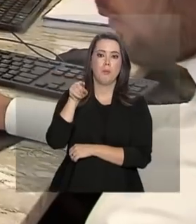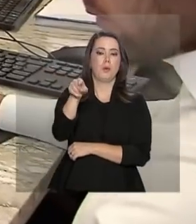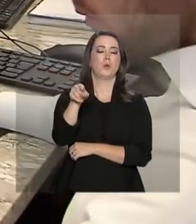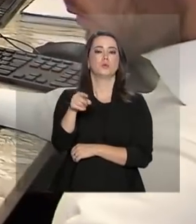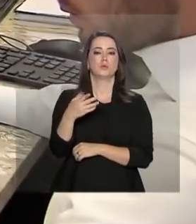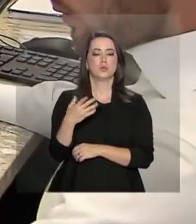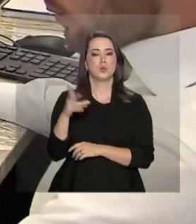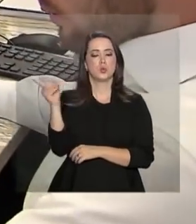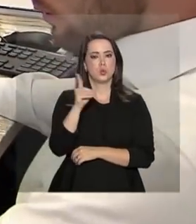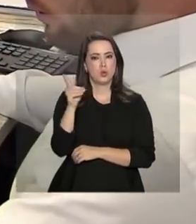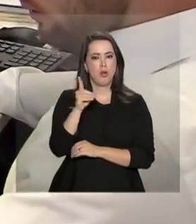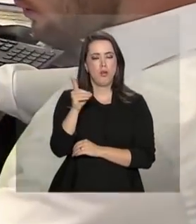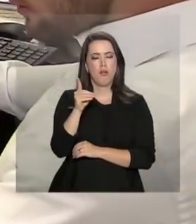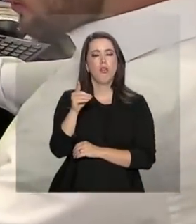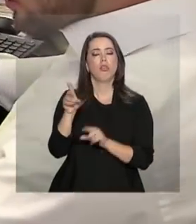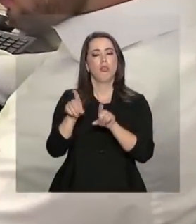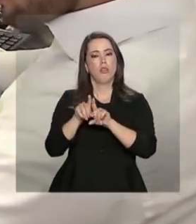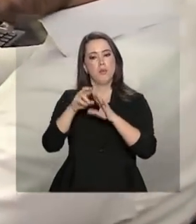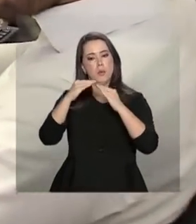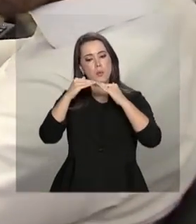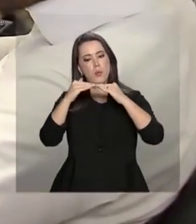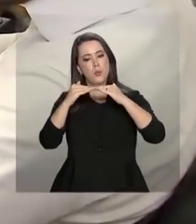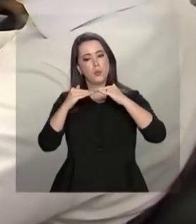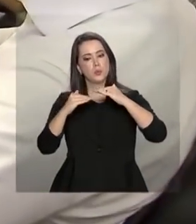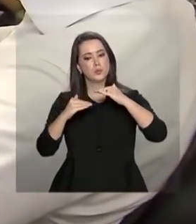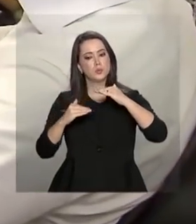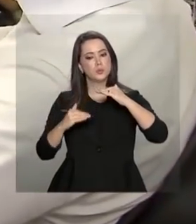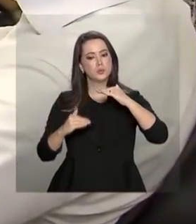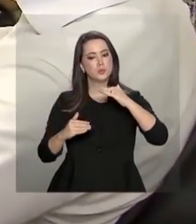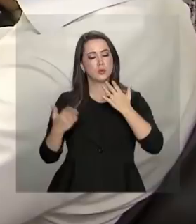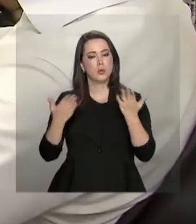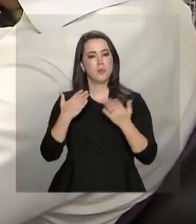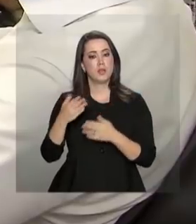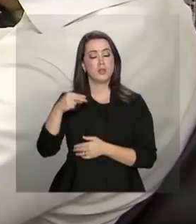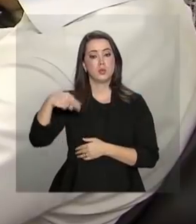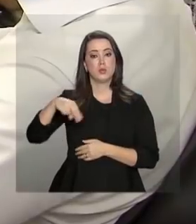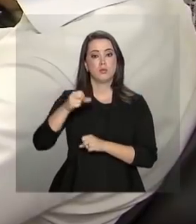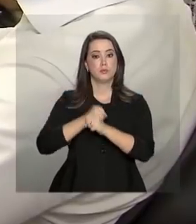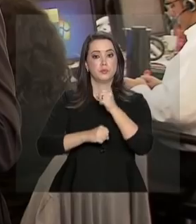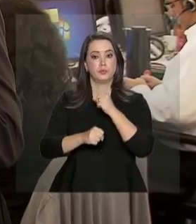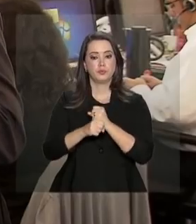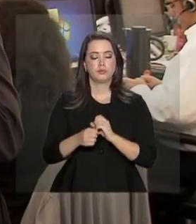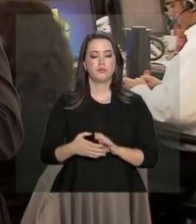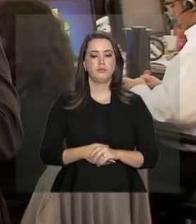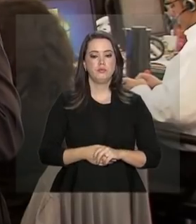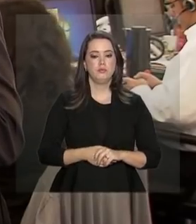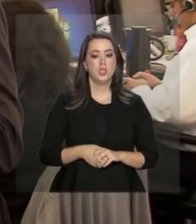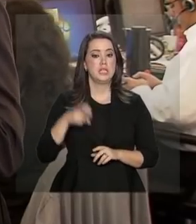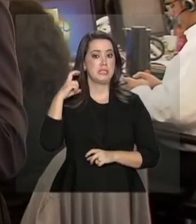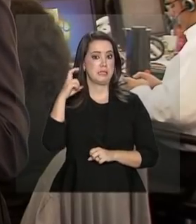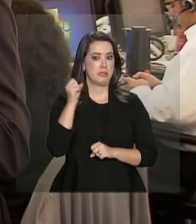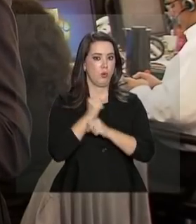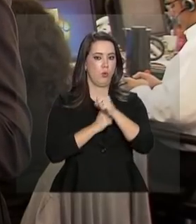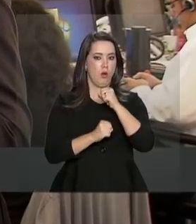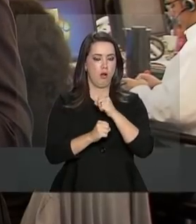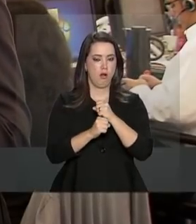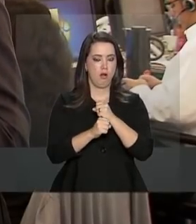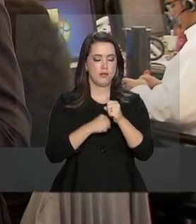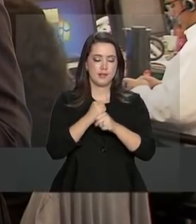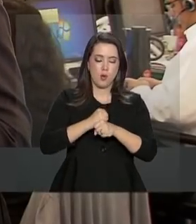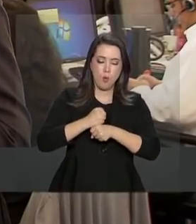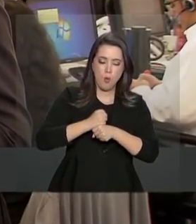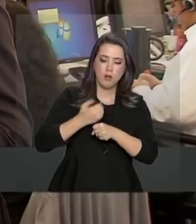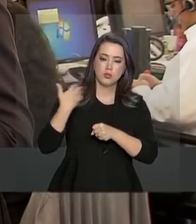O dólar também recuou para o menor patamar desde novembro do ano passado. Há cinco anos, o governo gasta